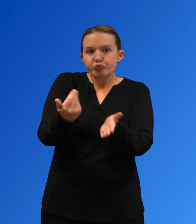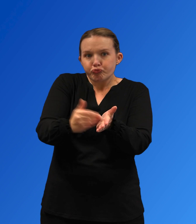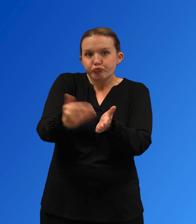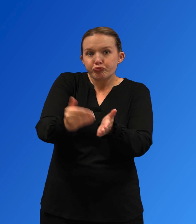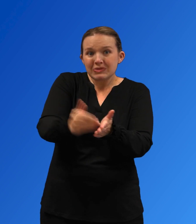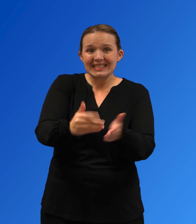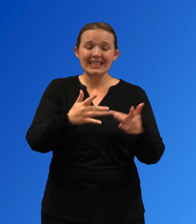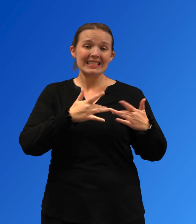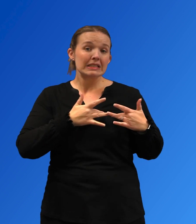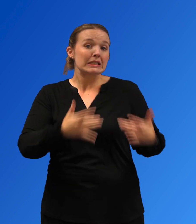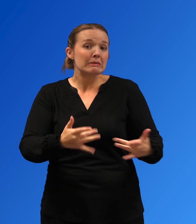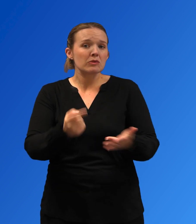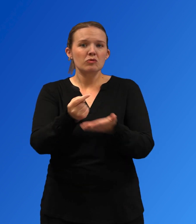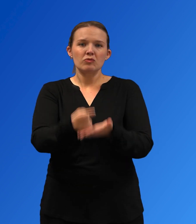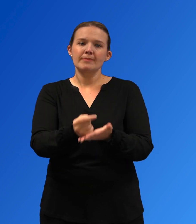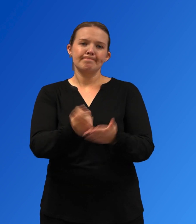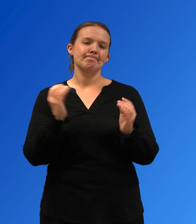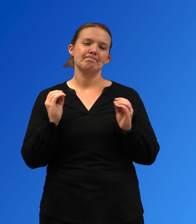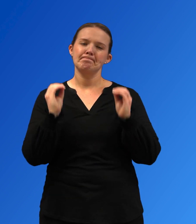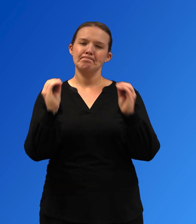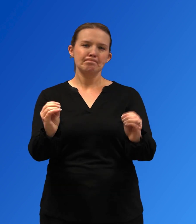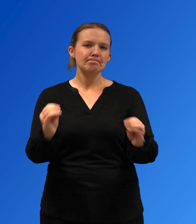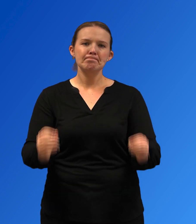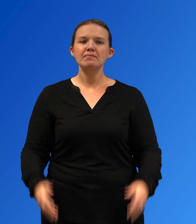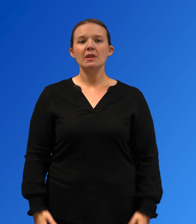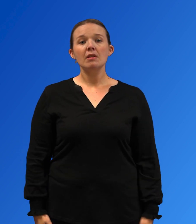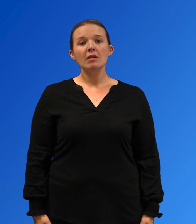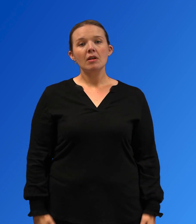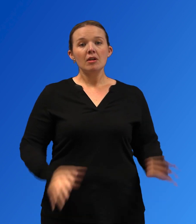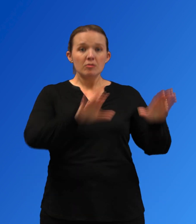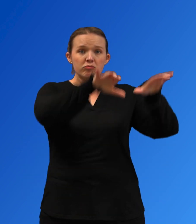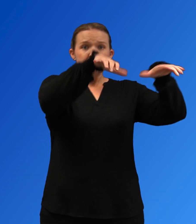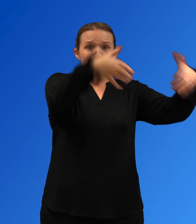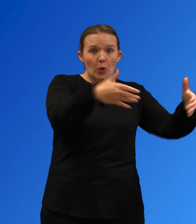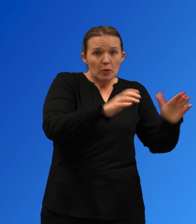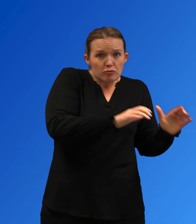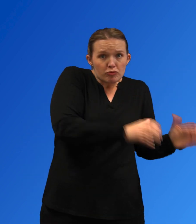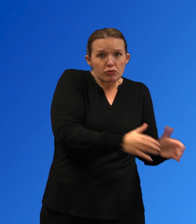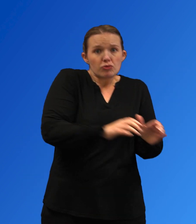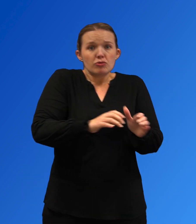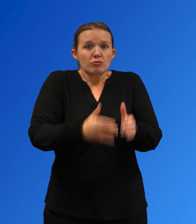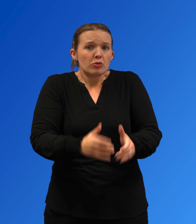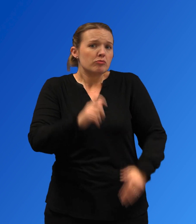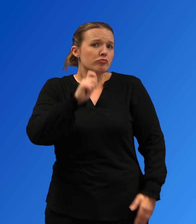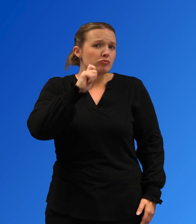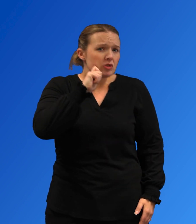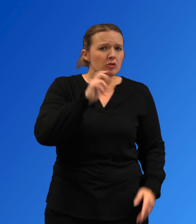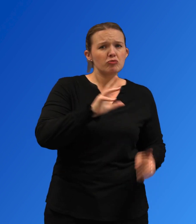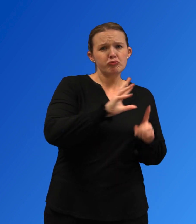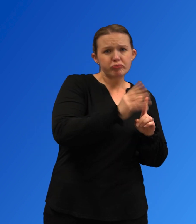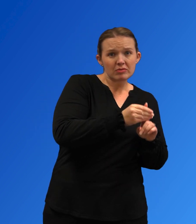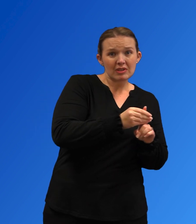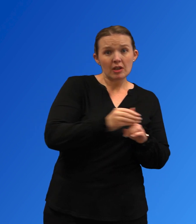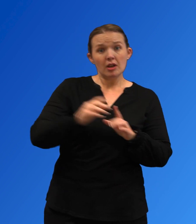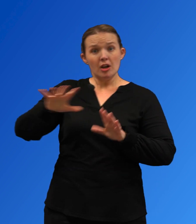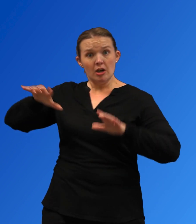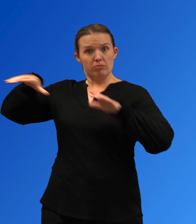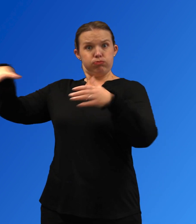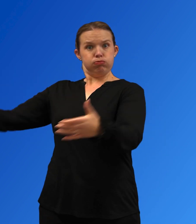tratamiento para el consumo de sustancias antes de su muerte y una menor proporción de personas de grupos